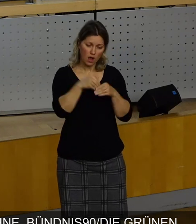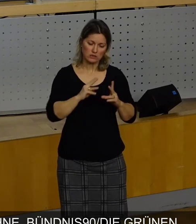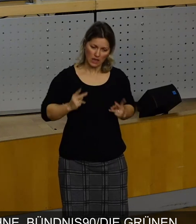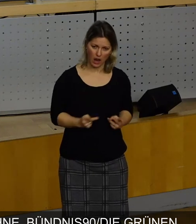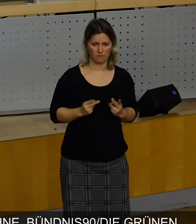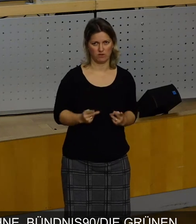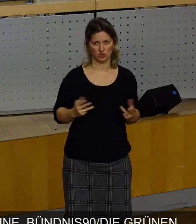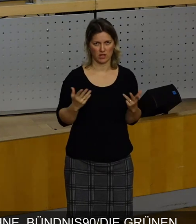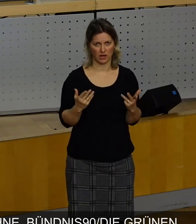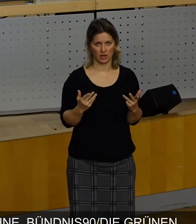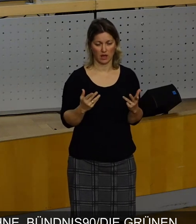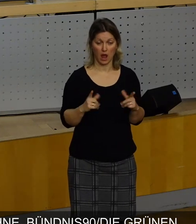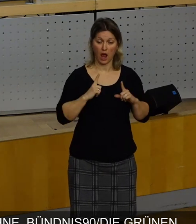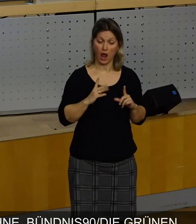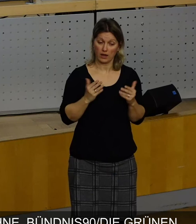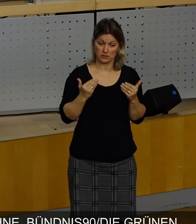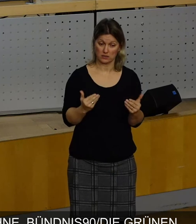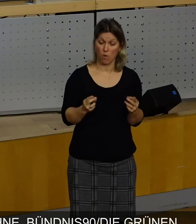prinzipiell ist selbstverständlich